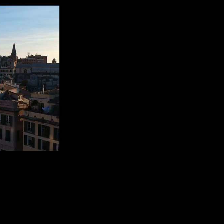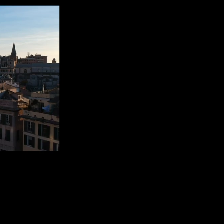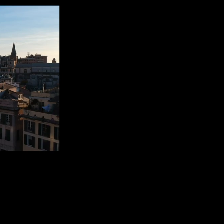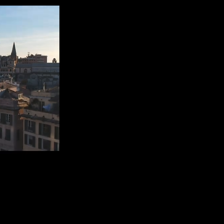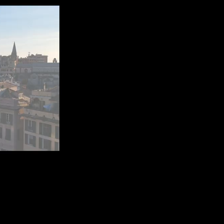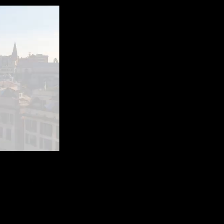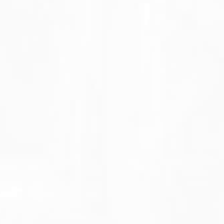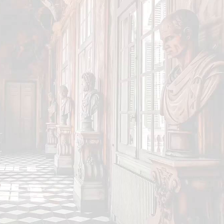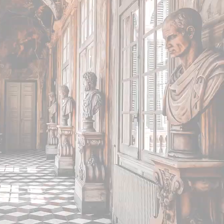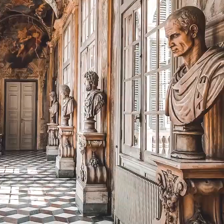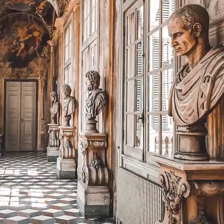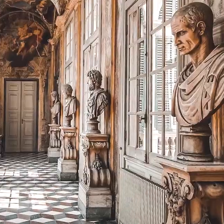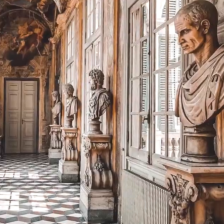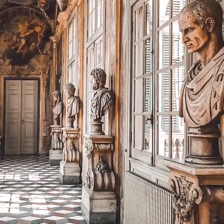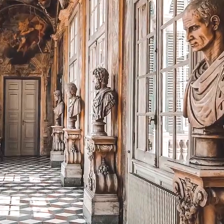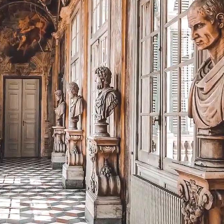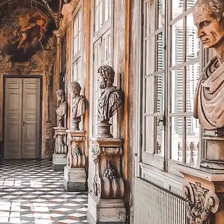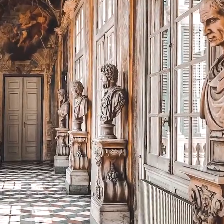ovvero Palazzo Squarciafico.